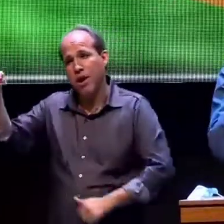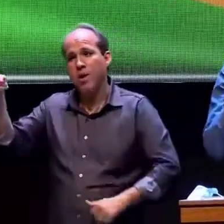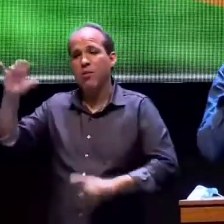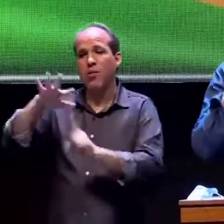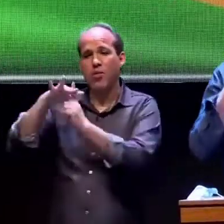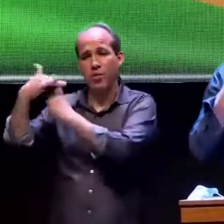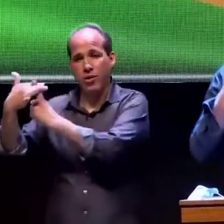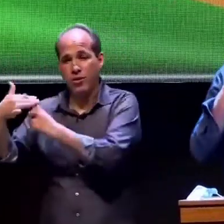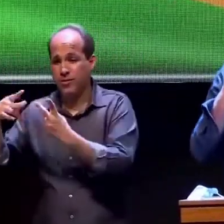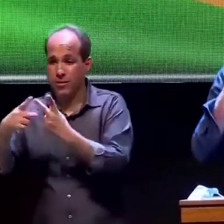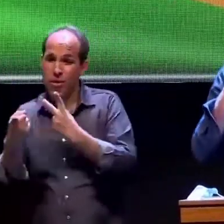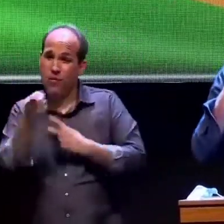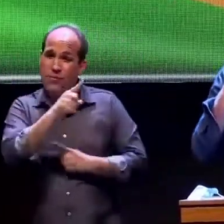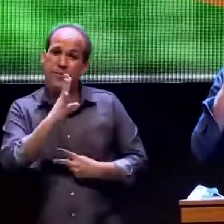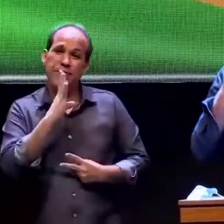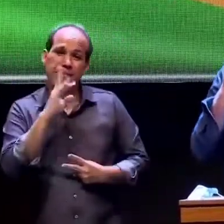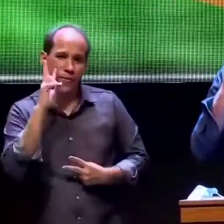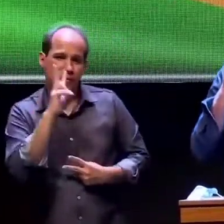está aí da nossa Argentina